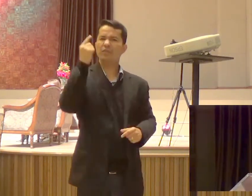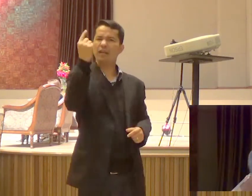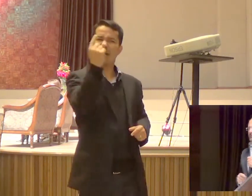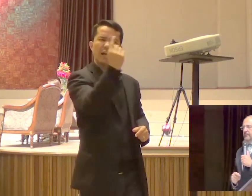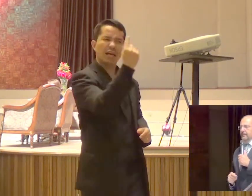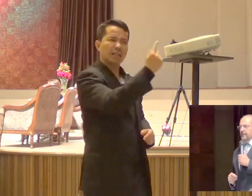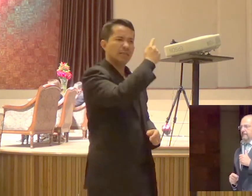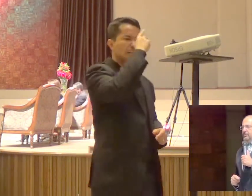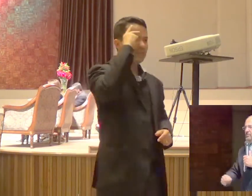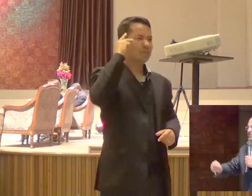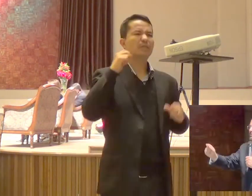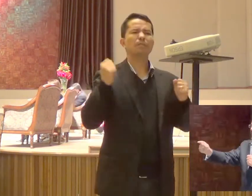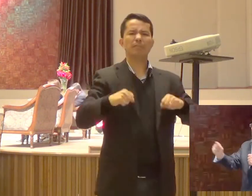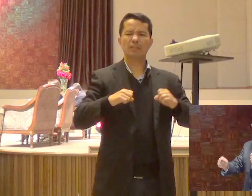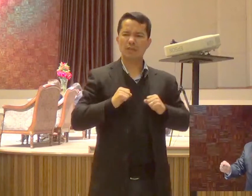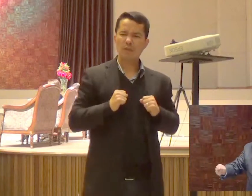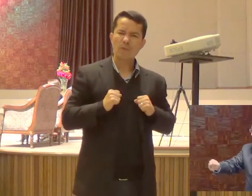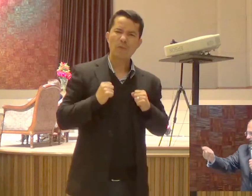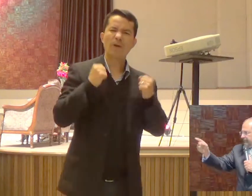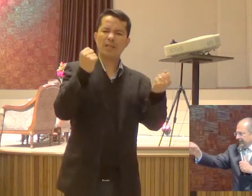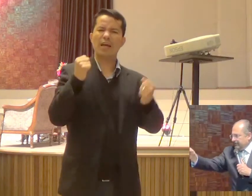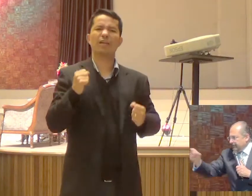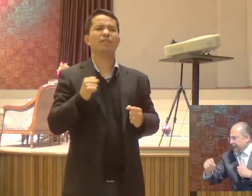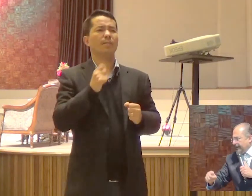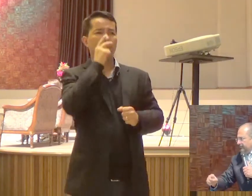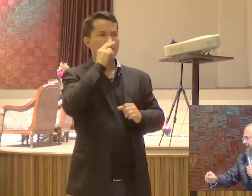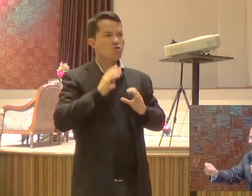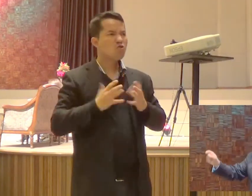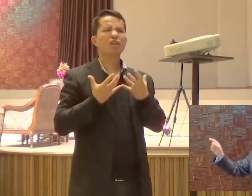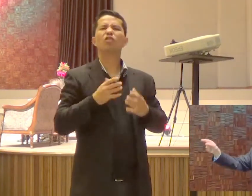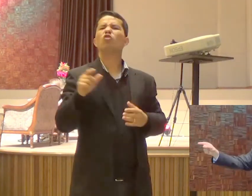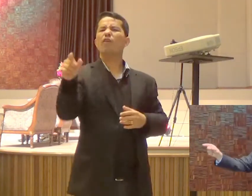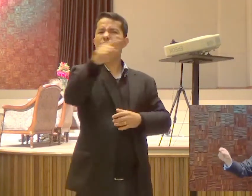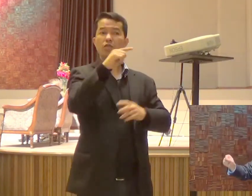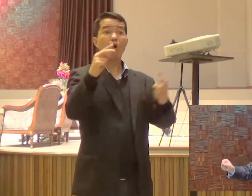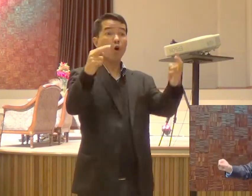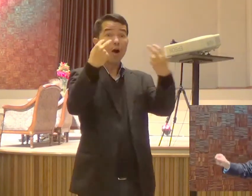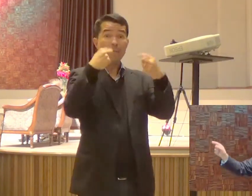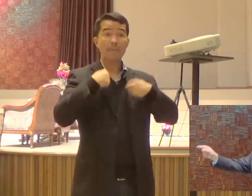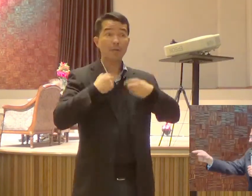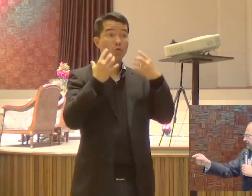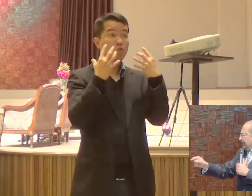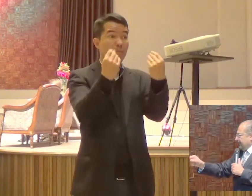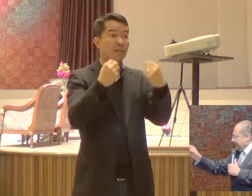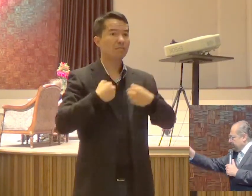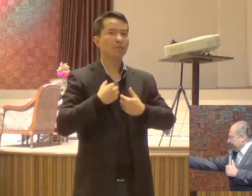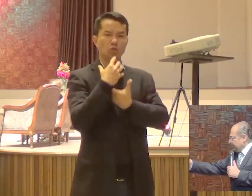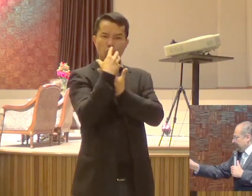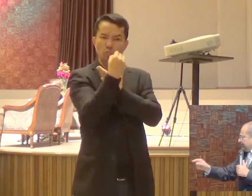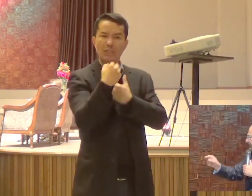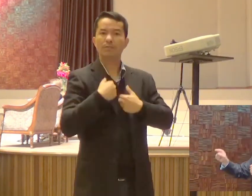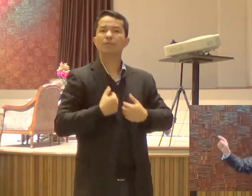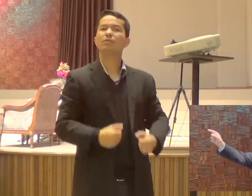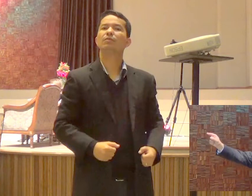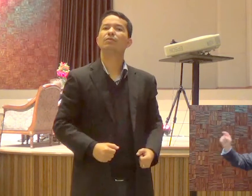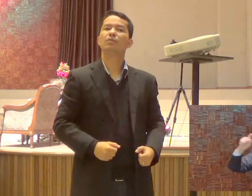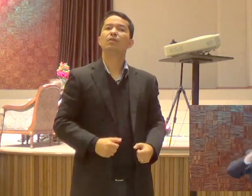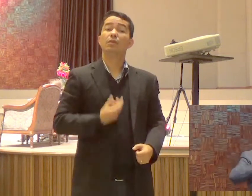De dizer para cada um Olha A vida não é fácil A vida é difícil Há lutas Há tribulações Há cadeias nos